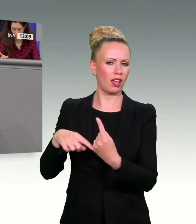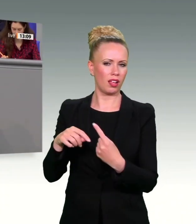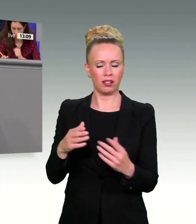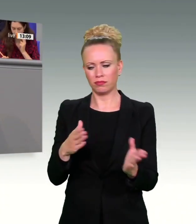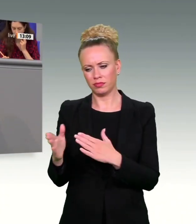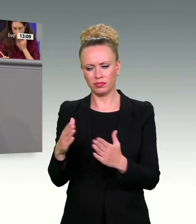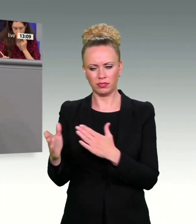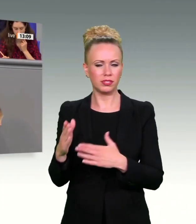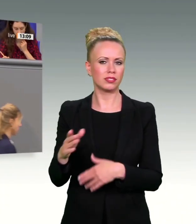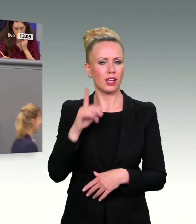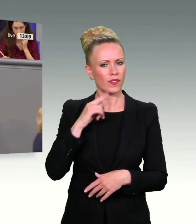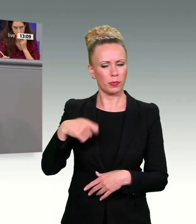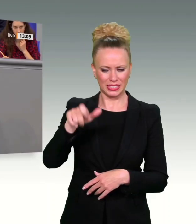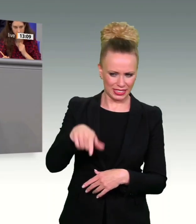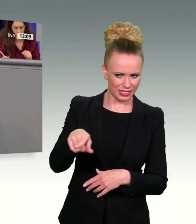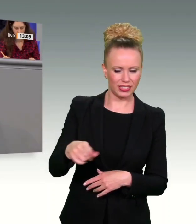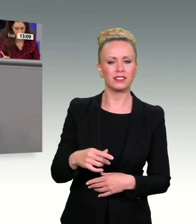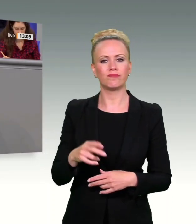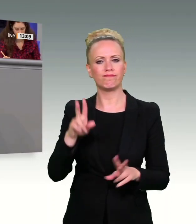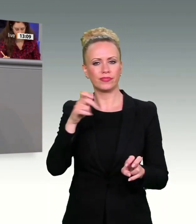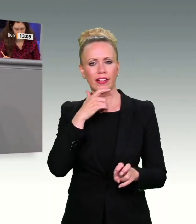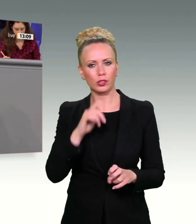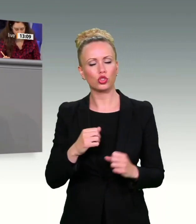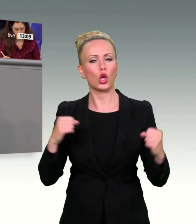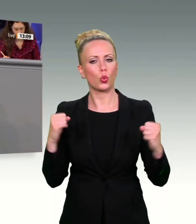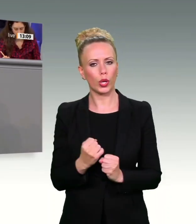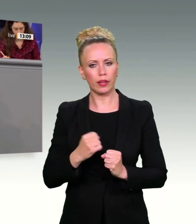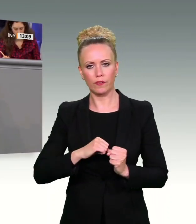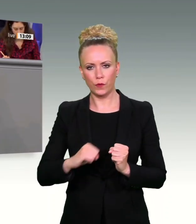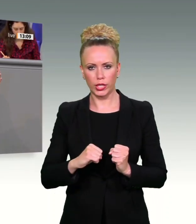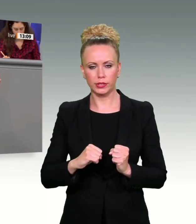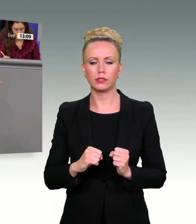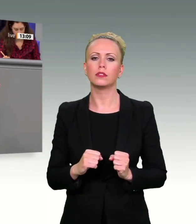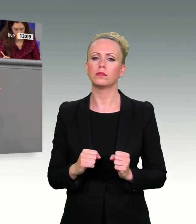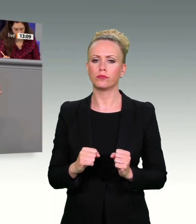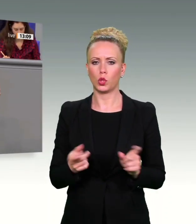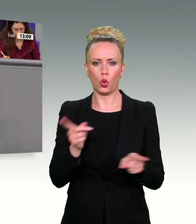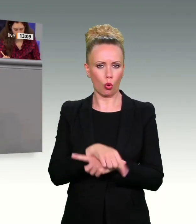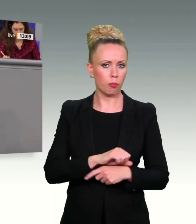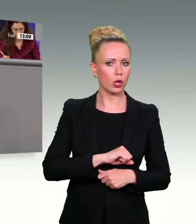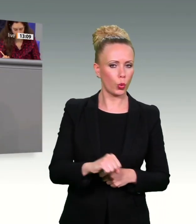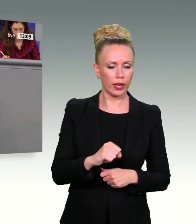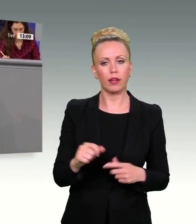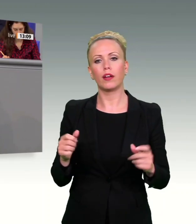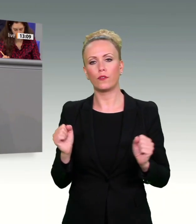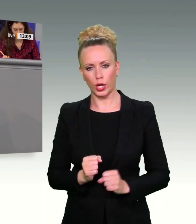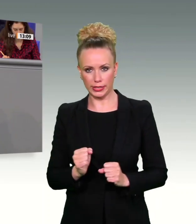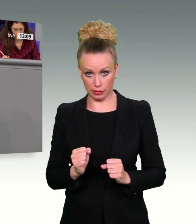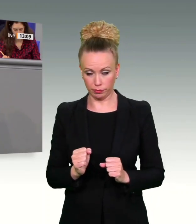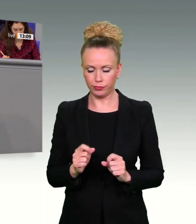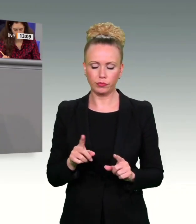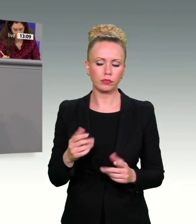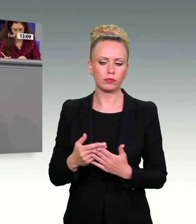würde eben nichts verbessert. Es nützt halt nichts, wenn Sie die IP-Adresse von letzter Woche brauchen für die Tataufklärung,